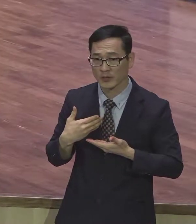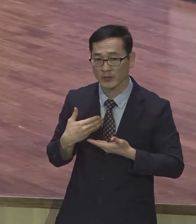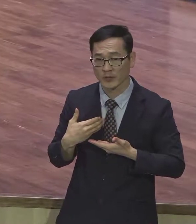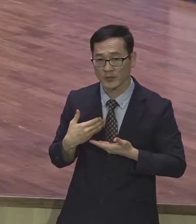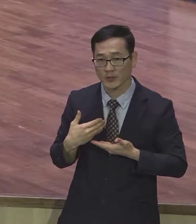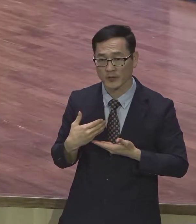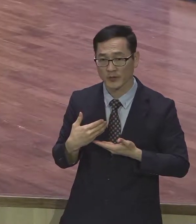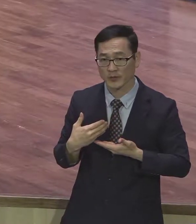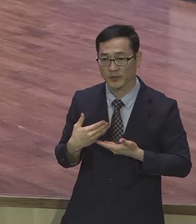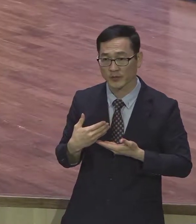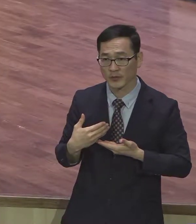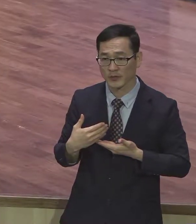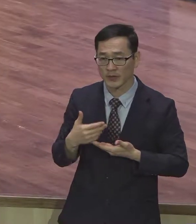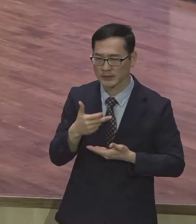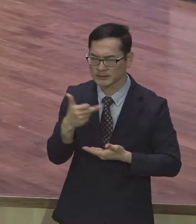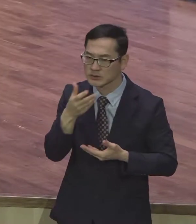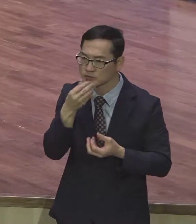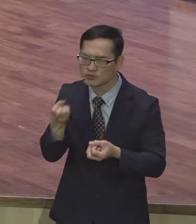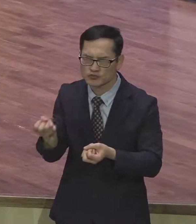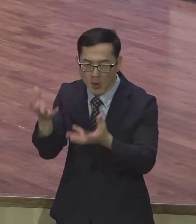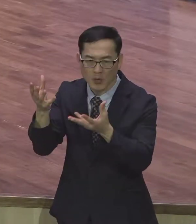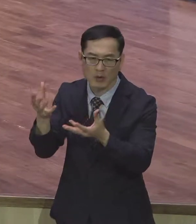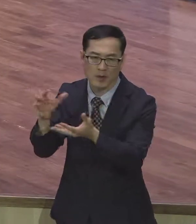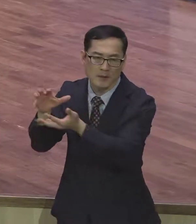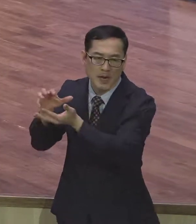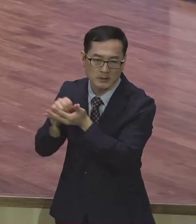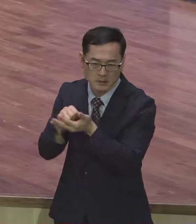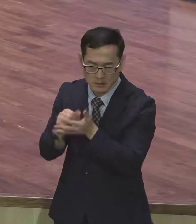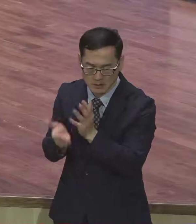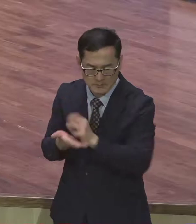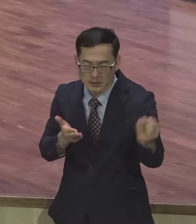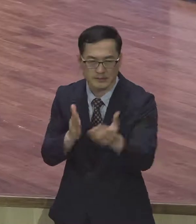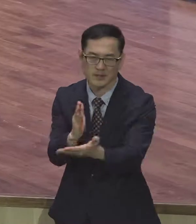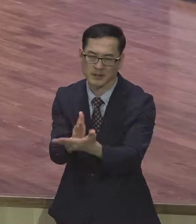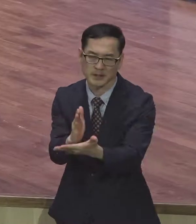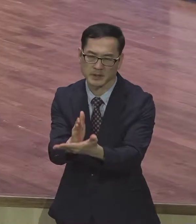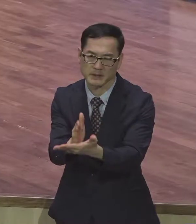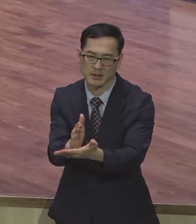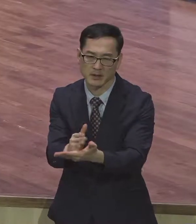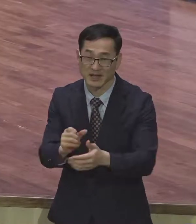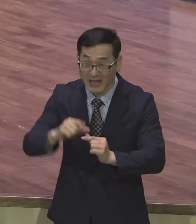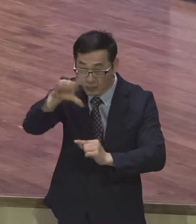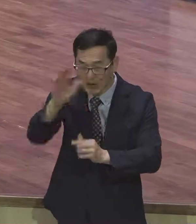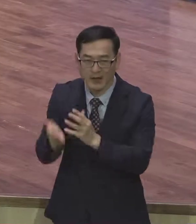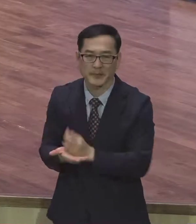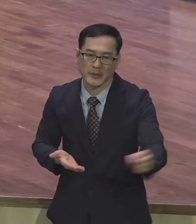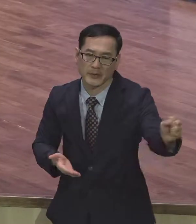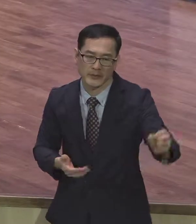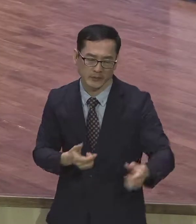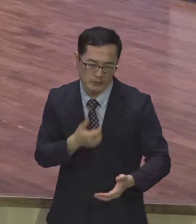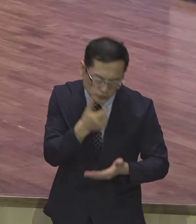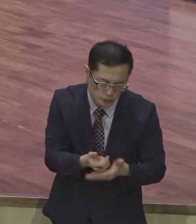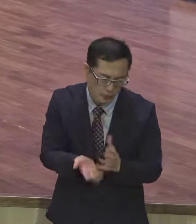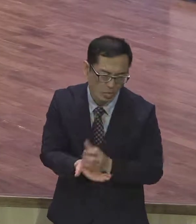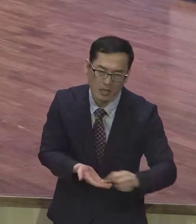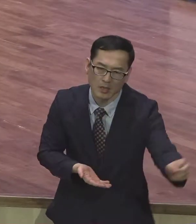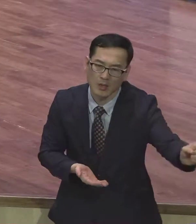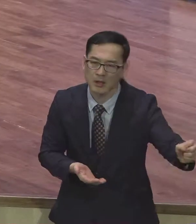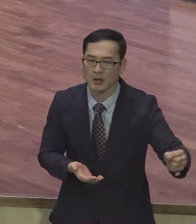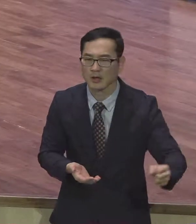축복을 놓치지 말기 바랍니다. 거의 다 놓치고 살아요. 속고 살아요. 여러분 어떤